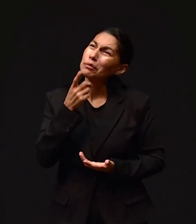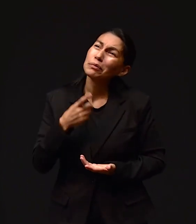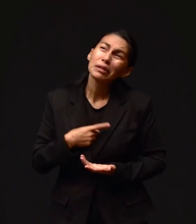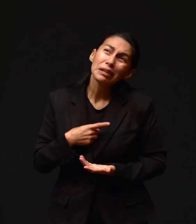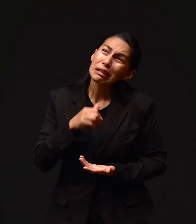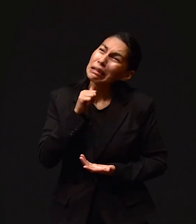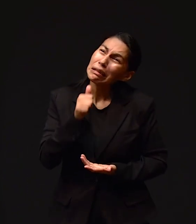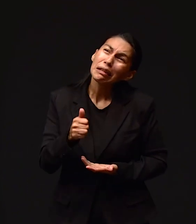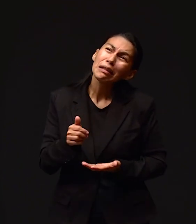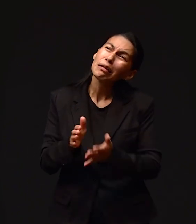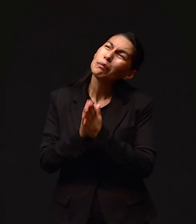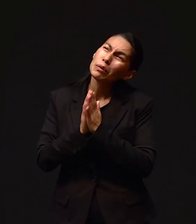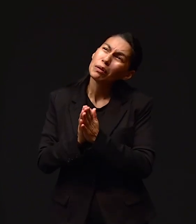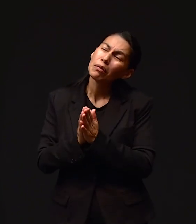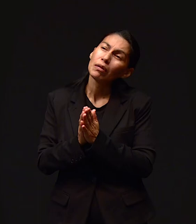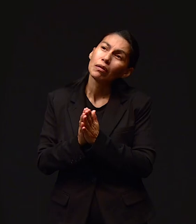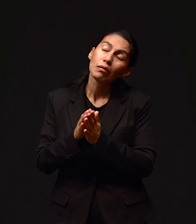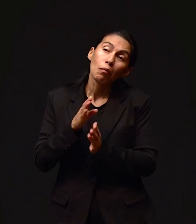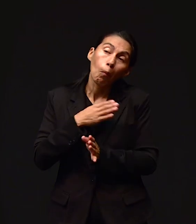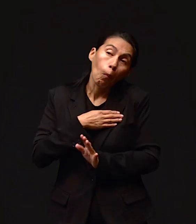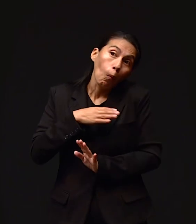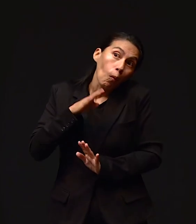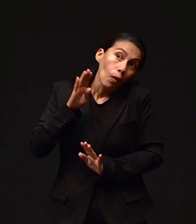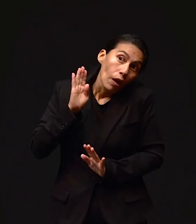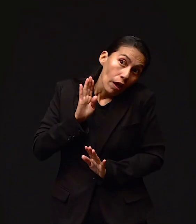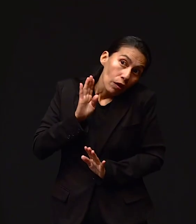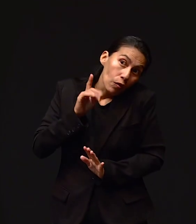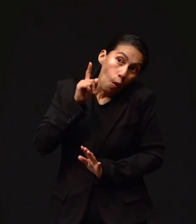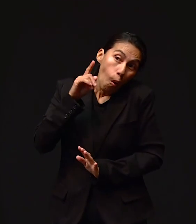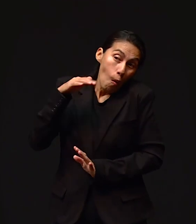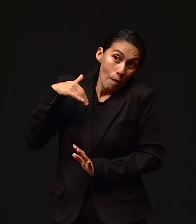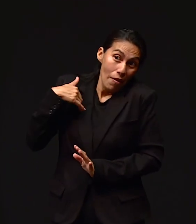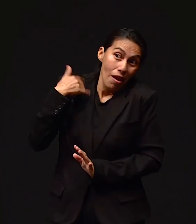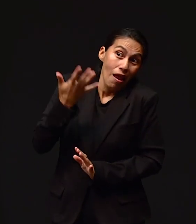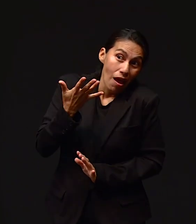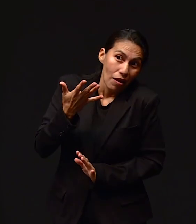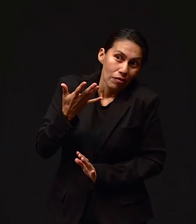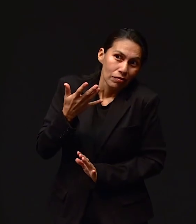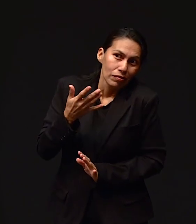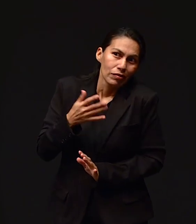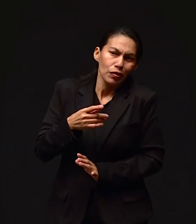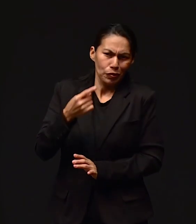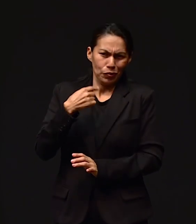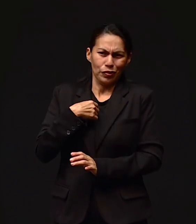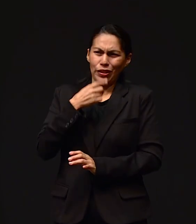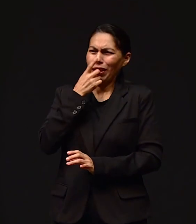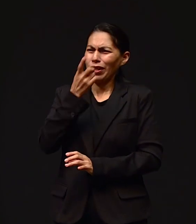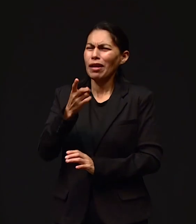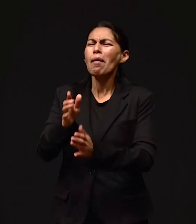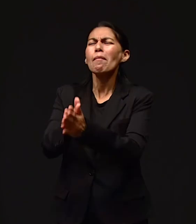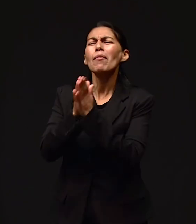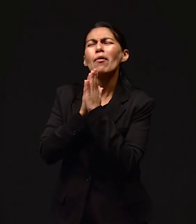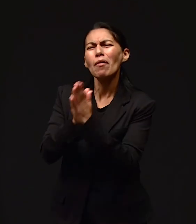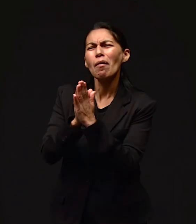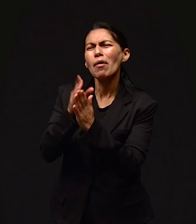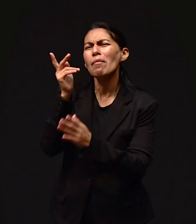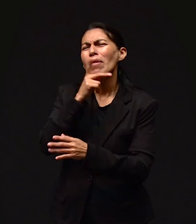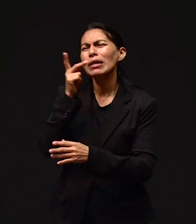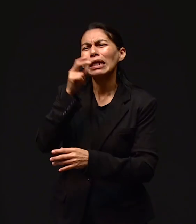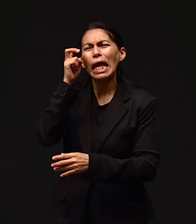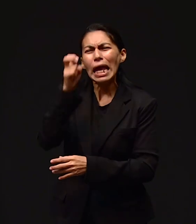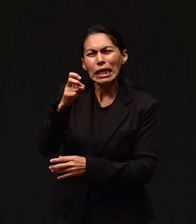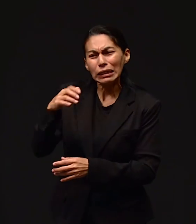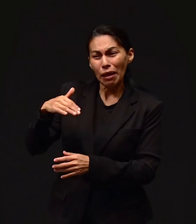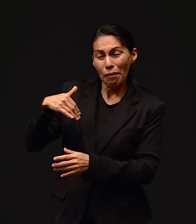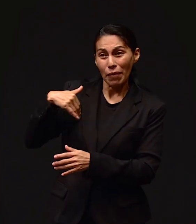viendo así y me dice, bueno, solo un milagro, Dinita, me Amén. Y le dije, pastor, le dije, ese